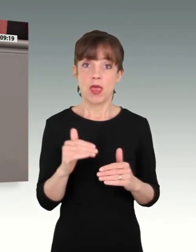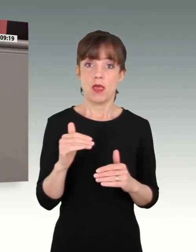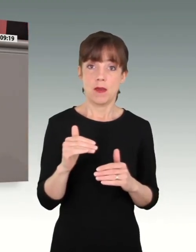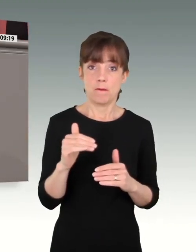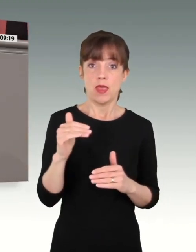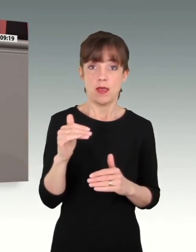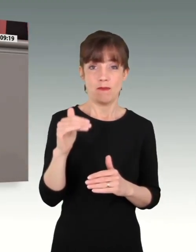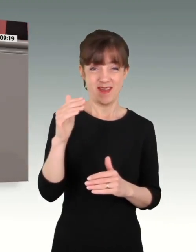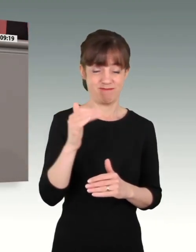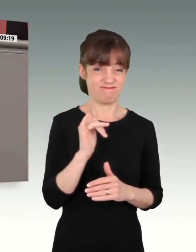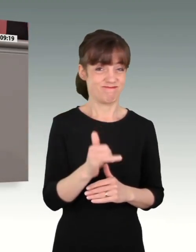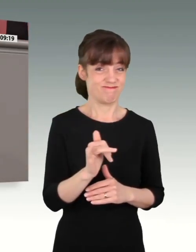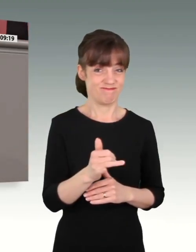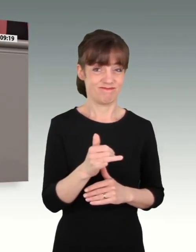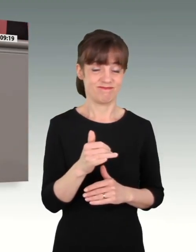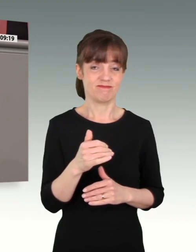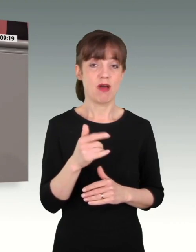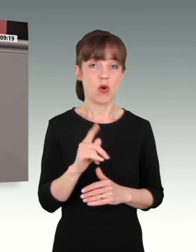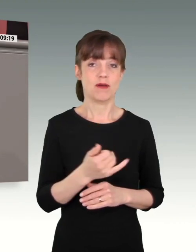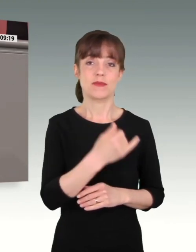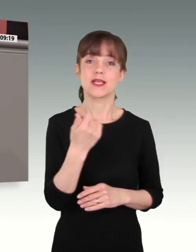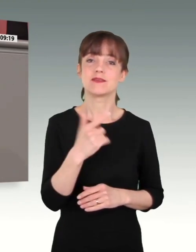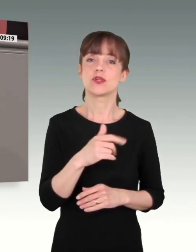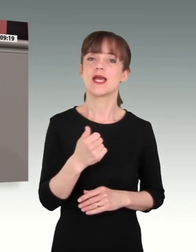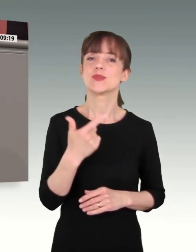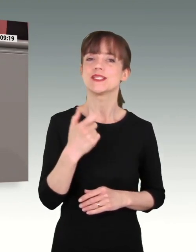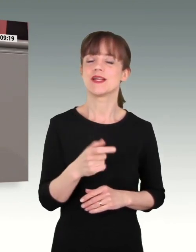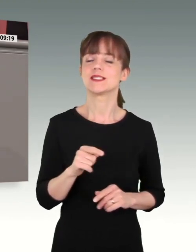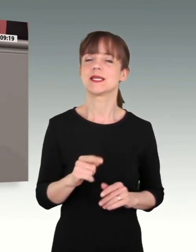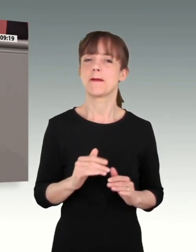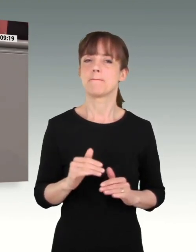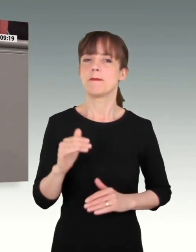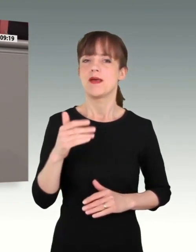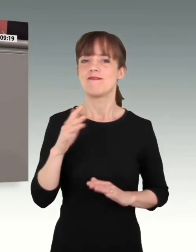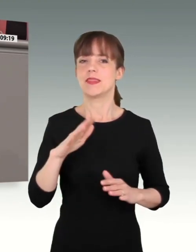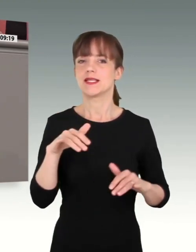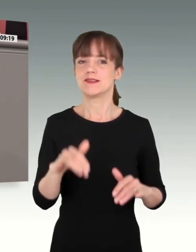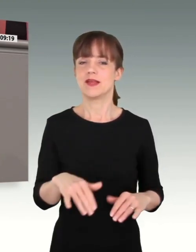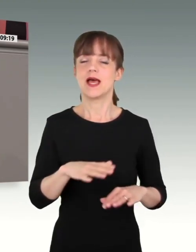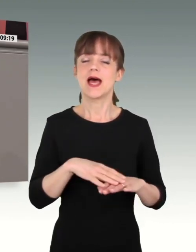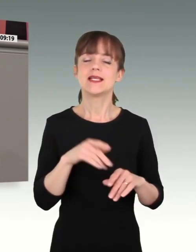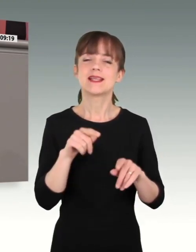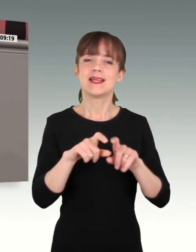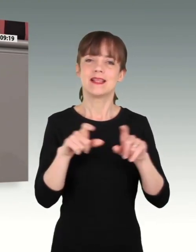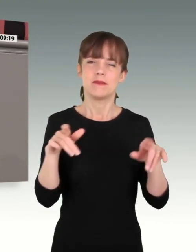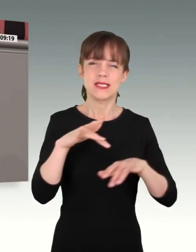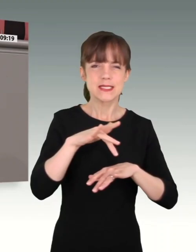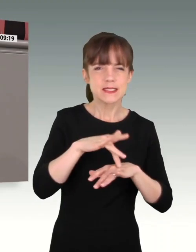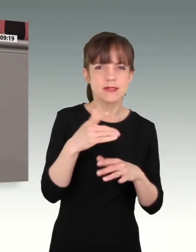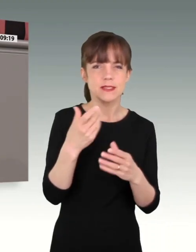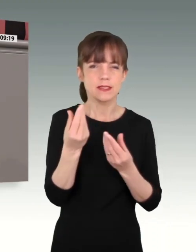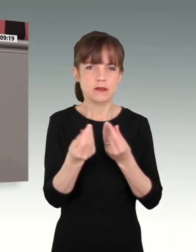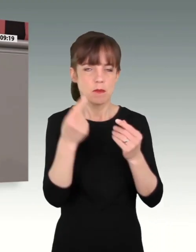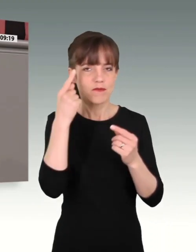Ja, das ist ein Zeichen dafür, dass das Bewusstsein, dass die Sensibilität für dieses Thema gestiegen ist.